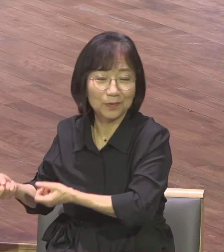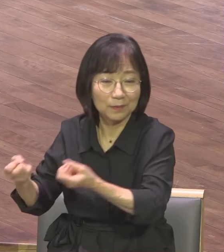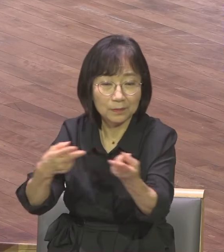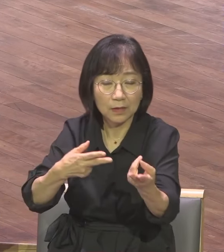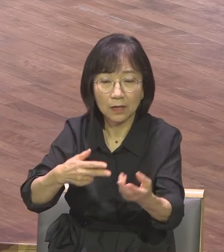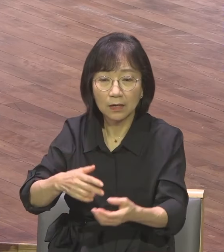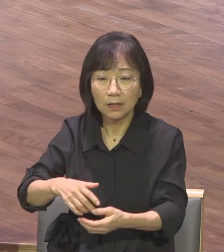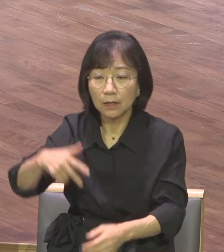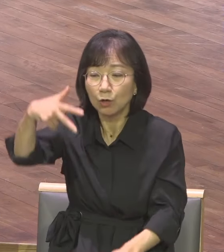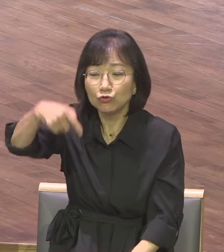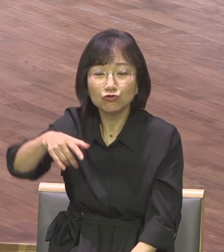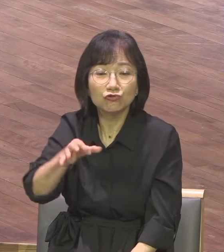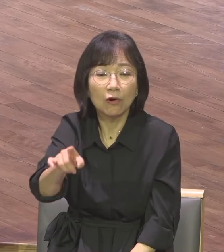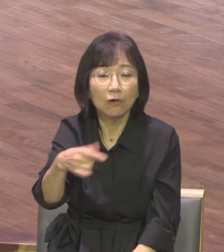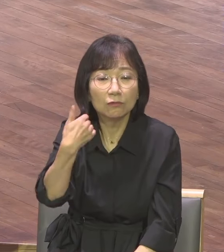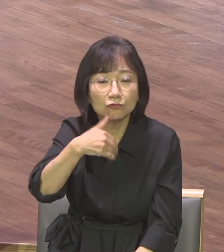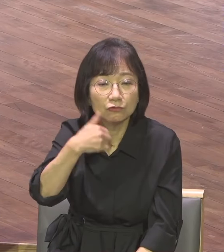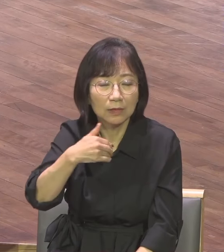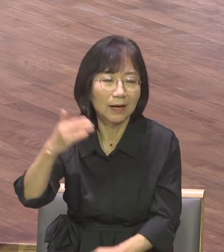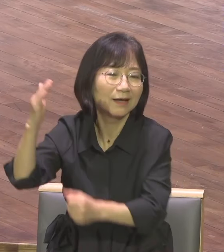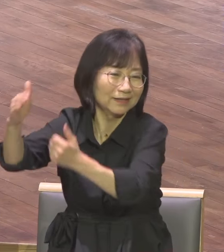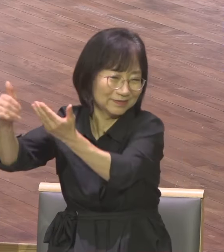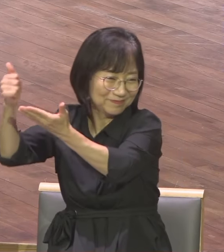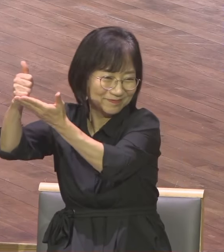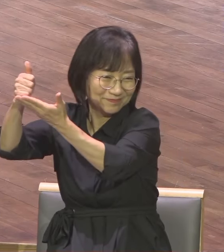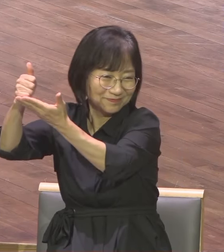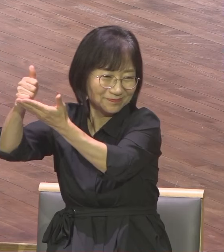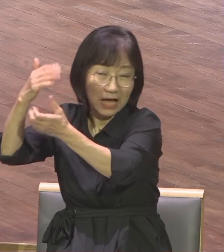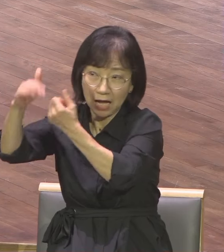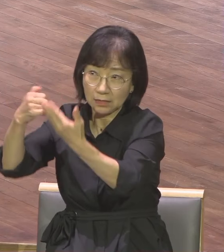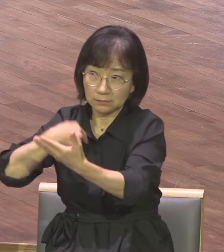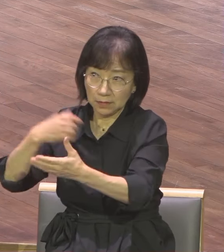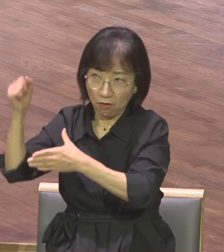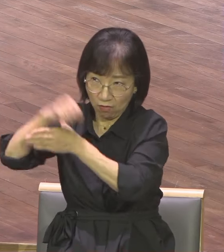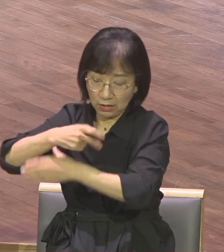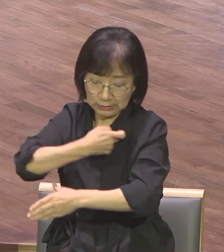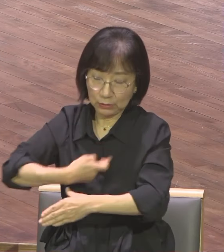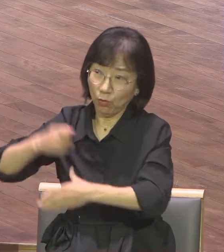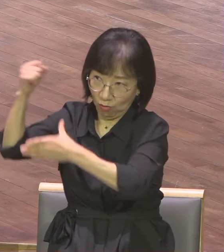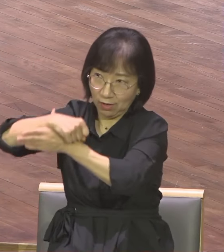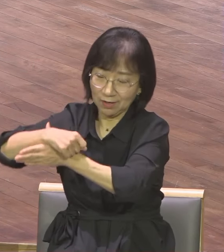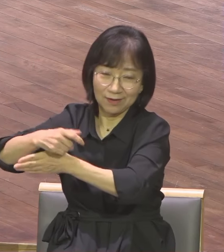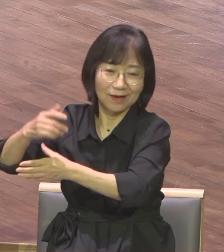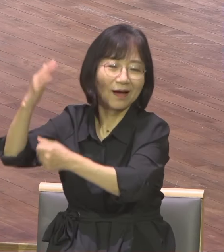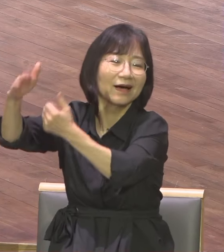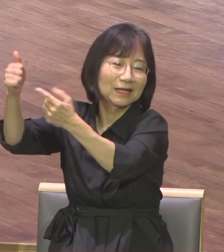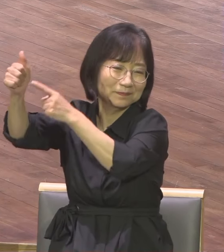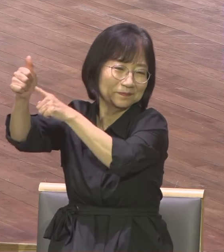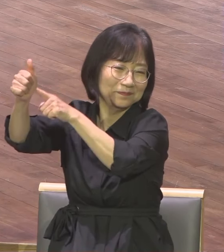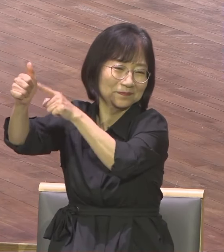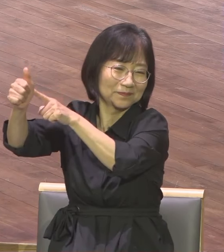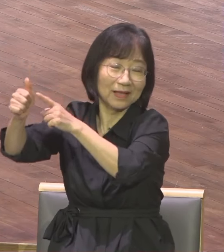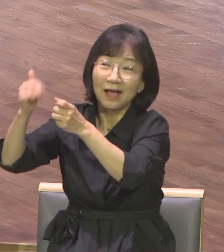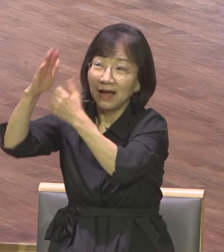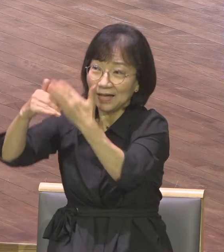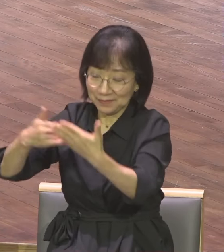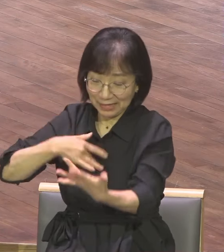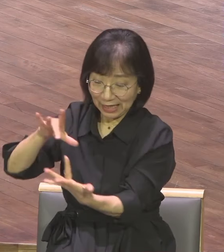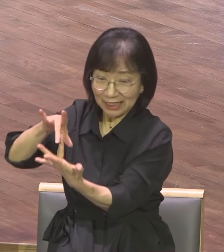바울이 아니라 하나님이에요 하나님이 일방적으로 나를 선택해서 사도로